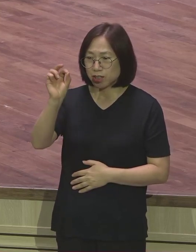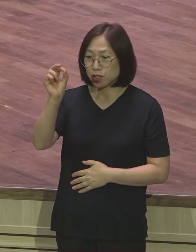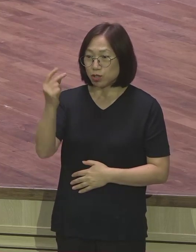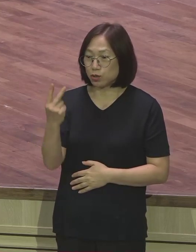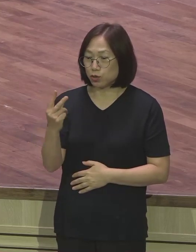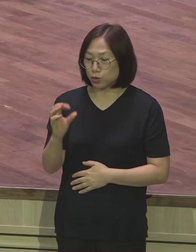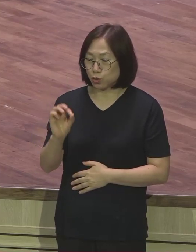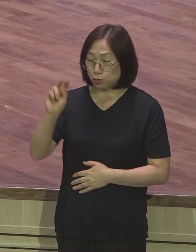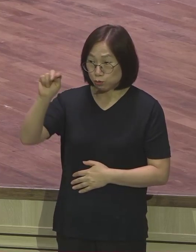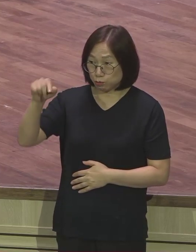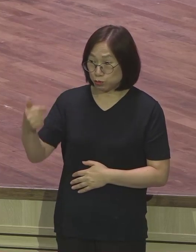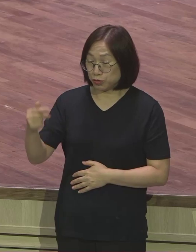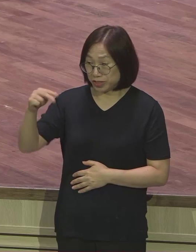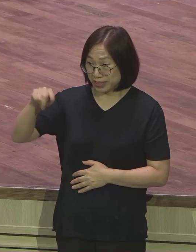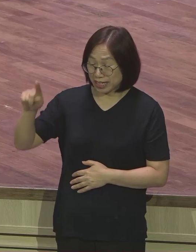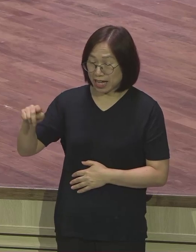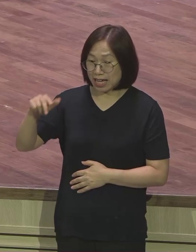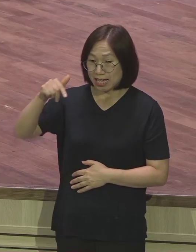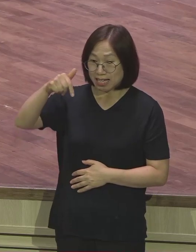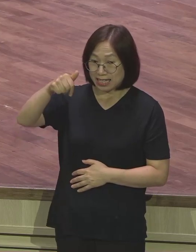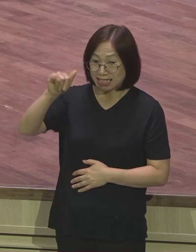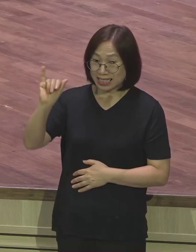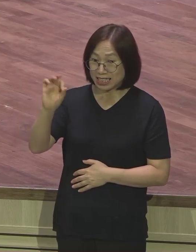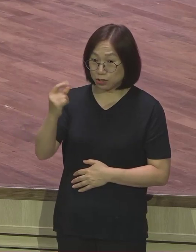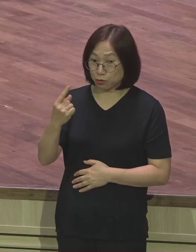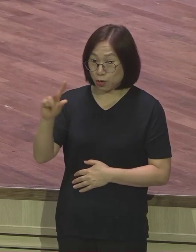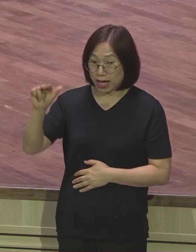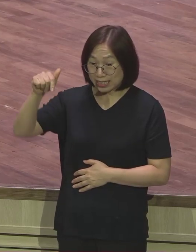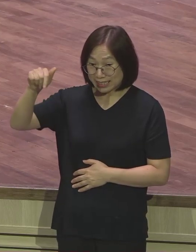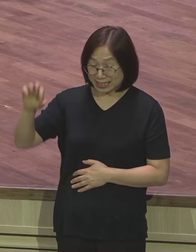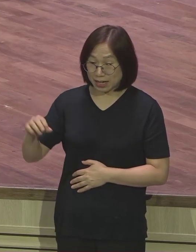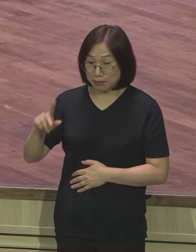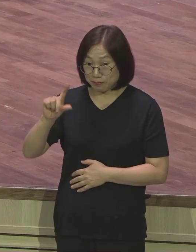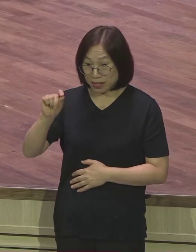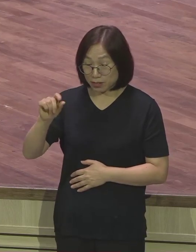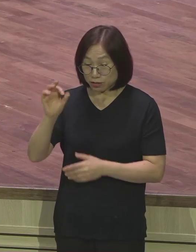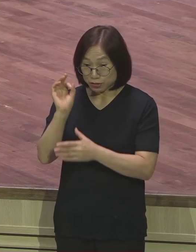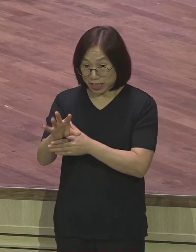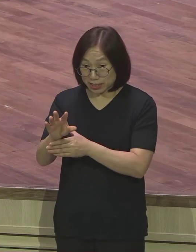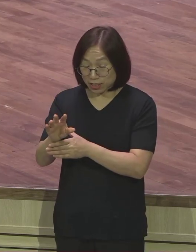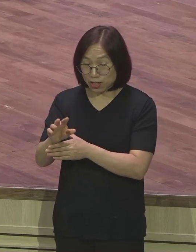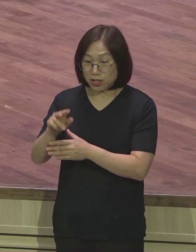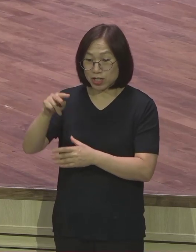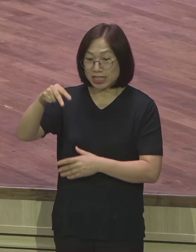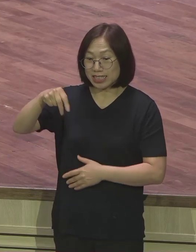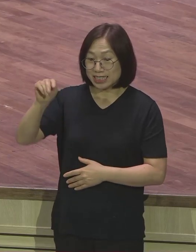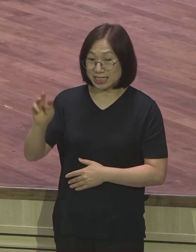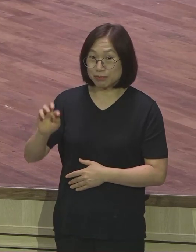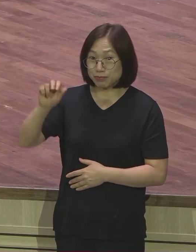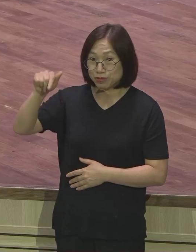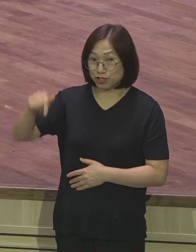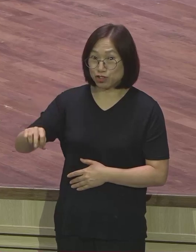기와장 만원 주고 삽니다. 만원 주고 그 기와장을 사가지고 거기에 심중 소원 적어가지고 거기다 딱 받치는 거죠.